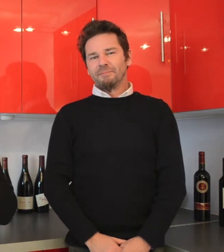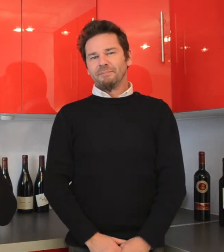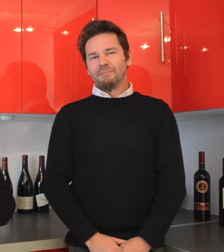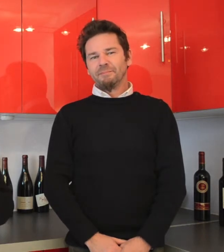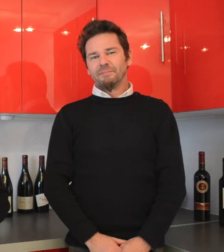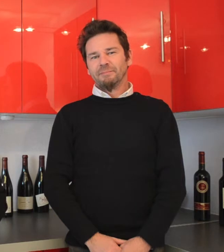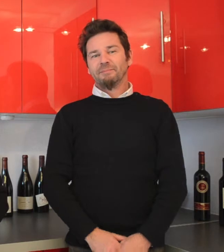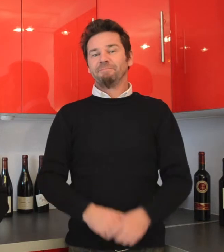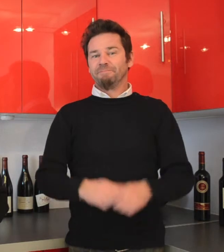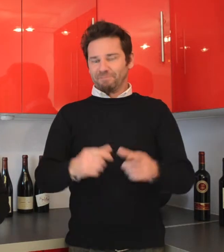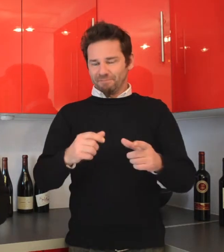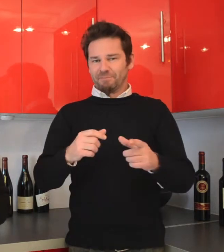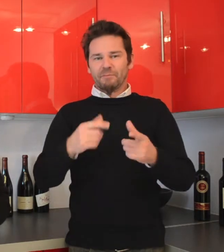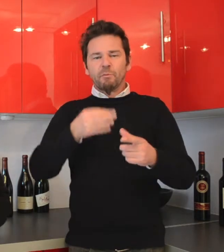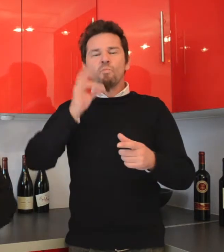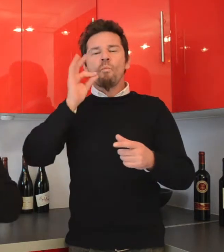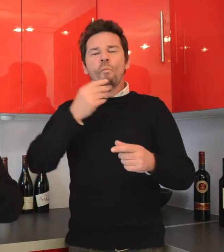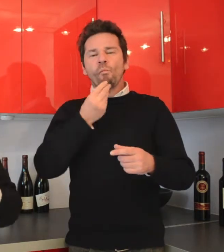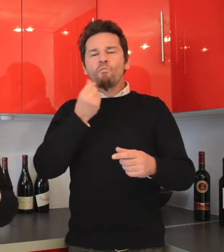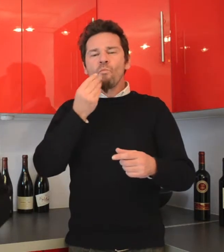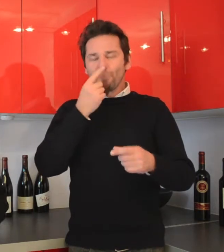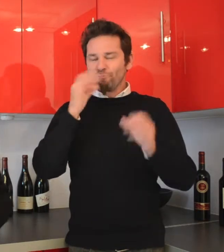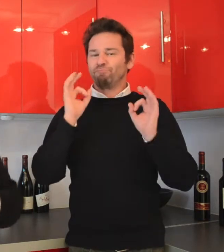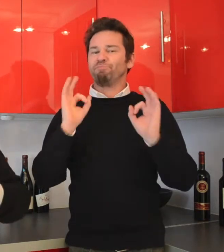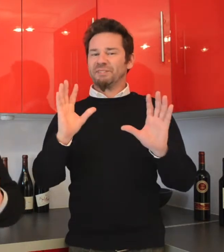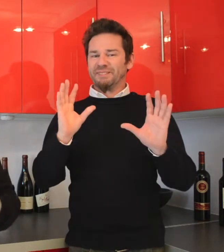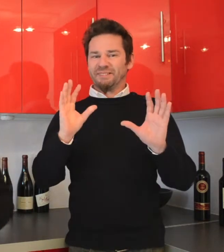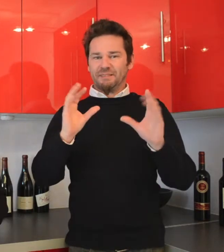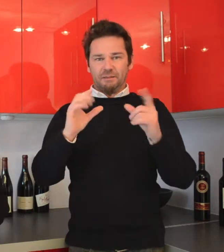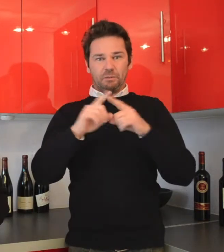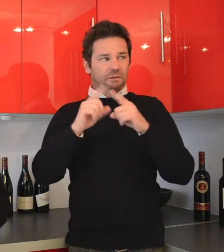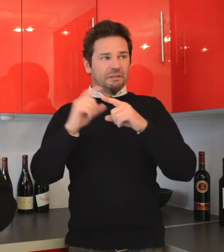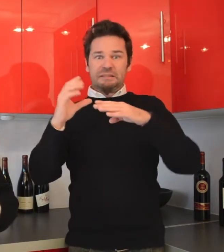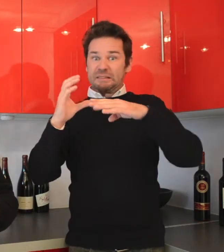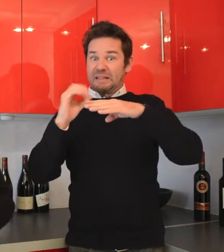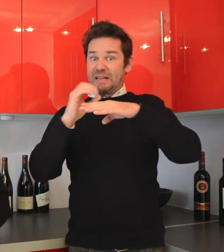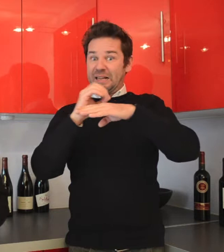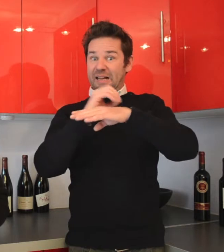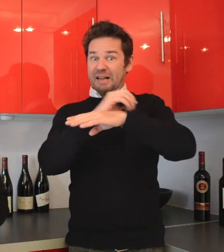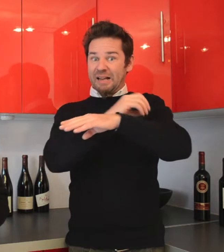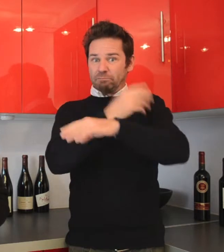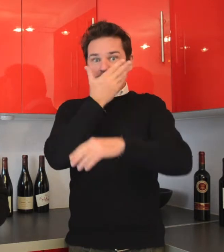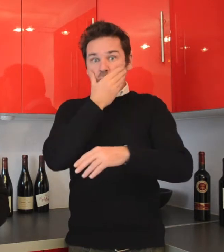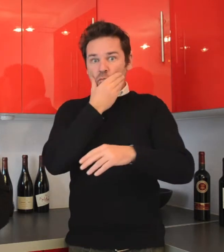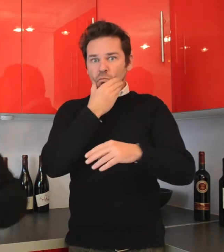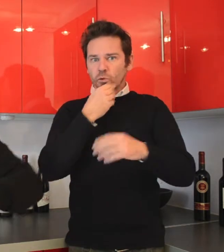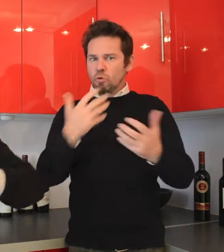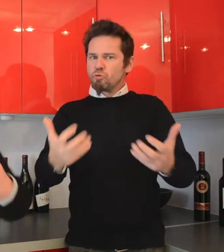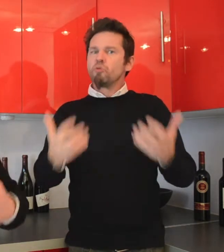Et qu'on retrouve en bouche, une belle acidité, c un vin qui est très porté par l'acidité, qui reste quand même